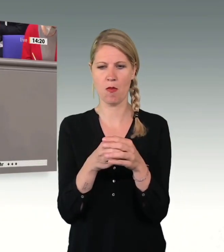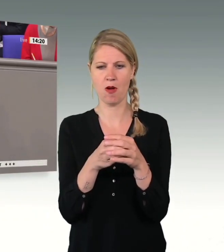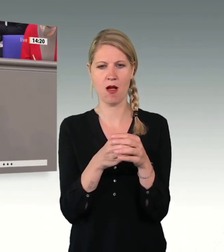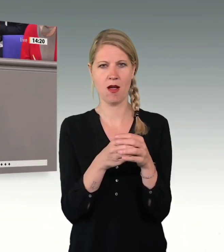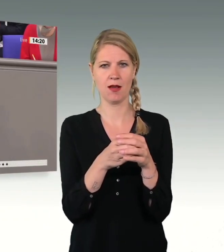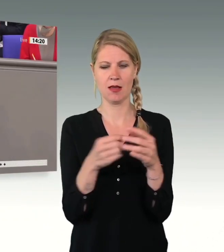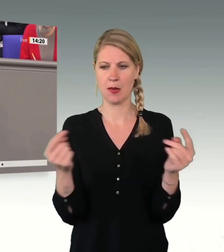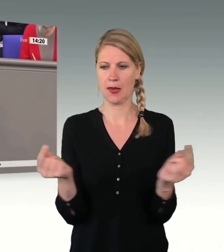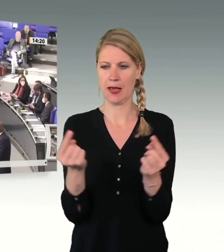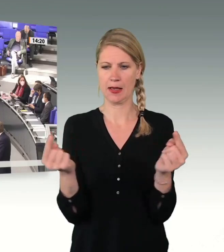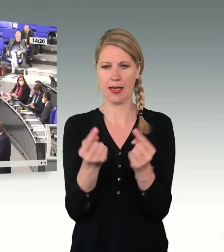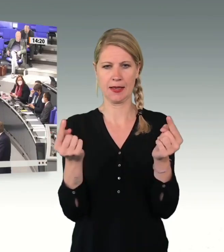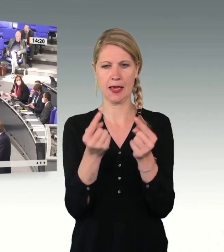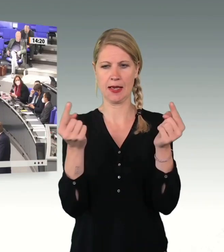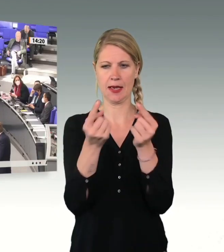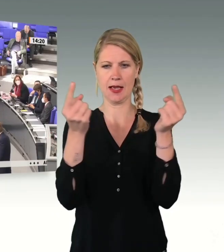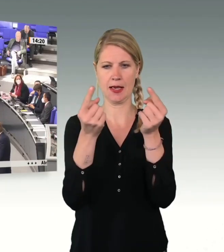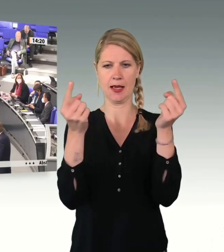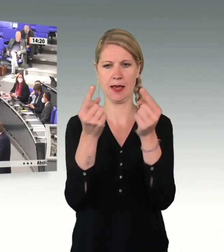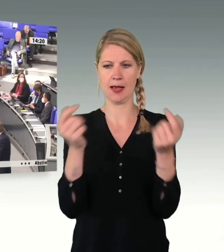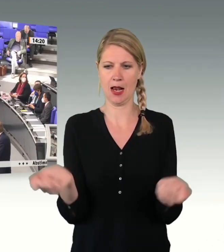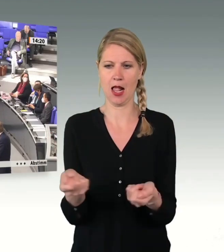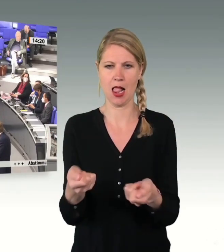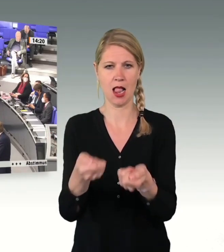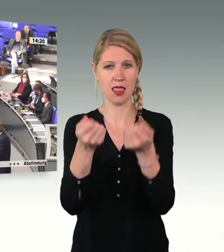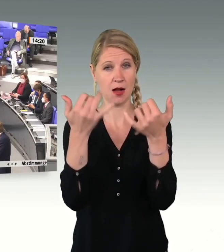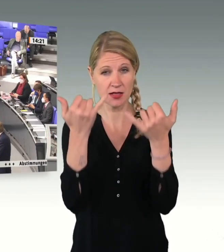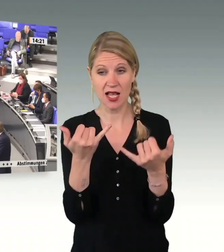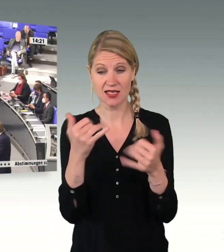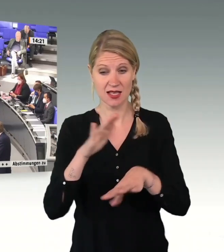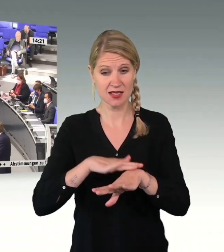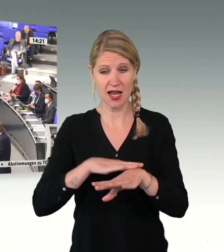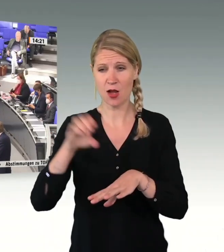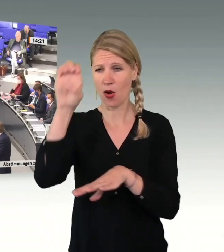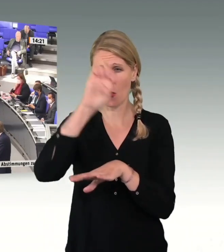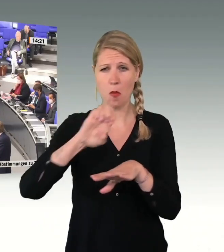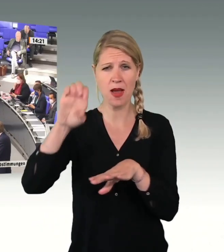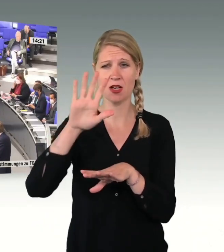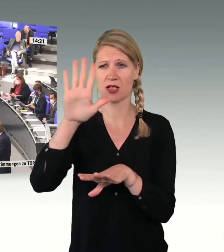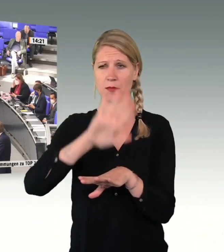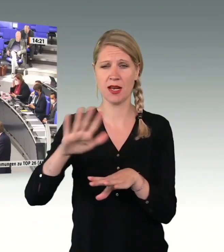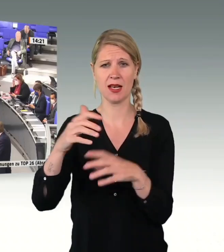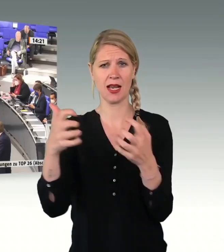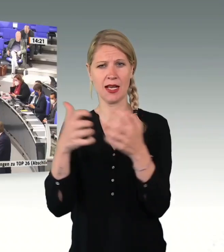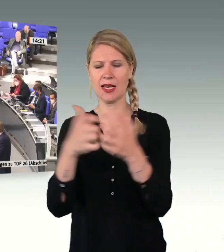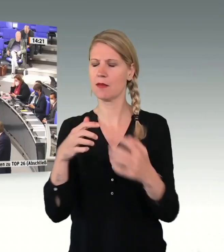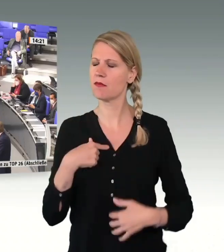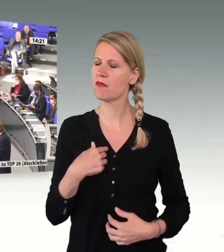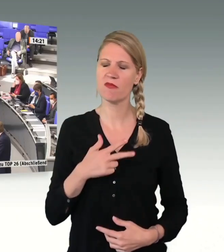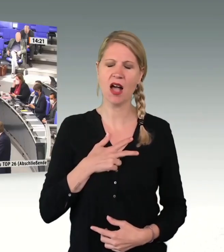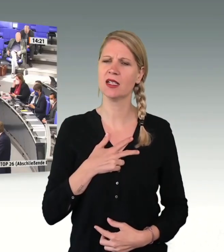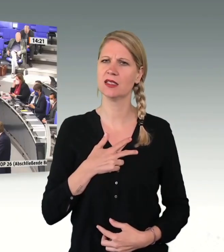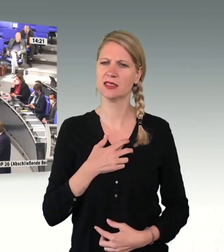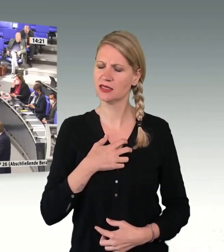ausgespielt, in einer Zeit, wo es auf europäischem Gebiet Krieg gibt. Wo wir wirklich, weil es mich erzürnt, weil es mich wirklich